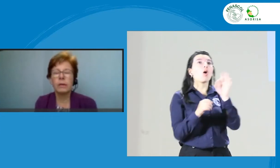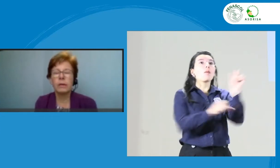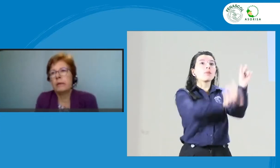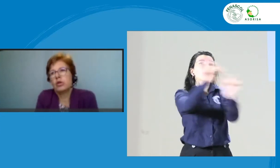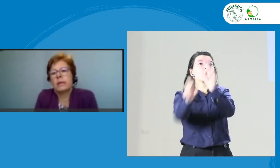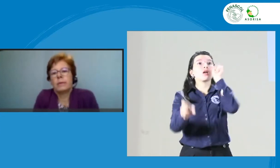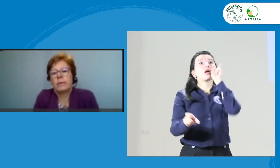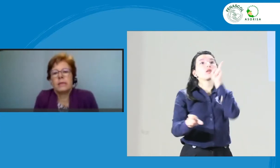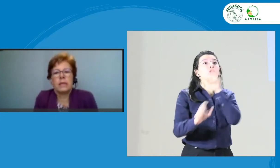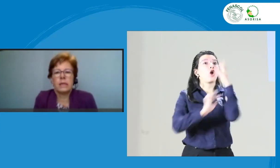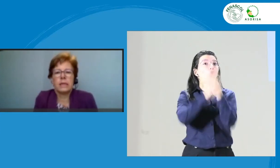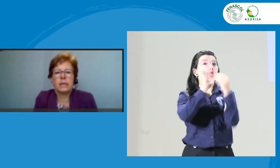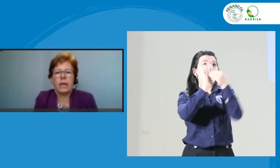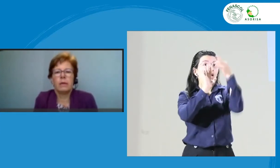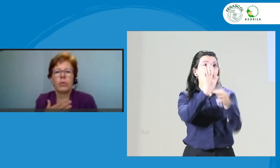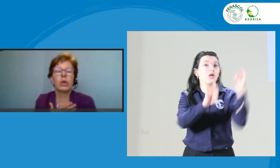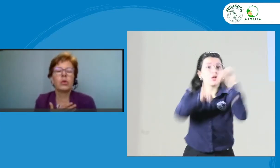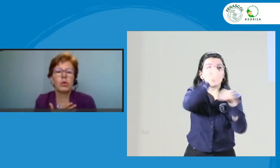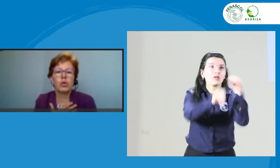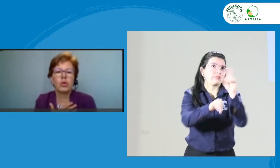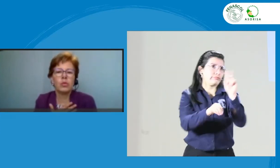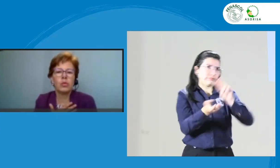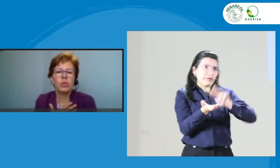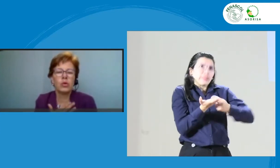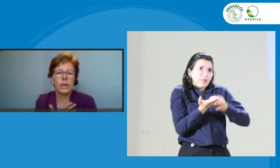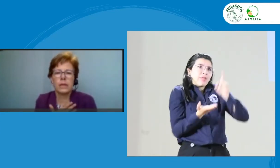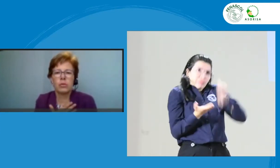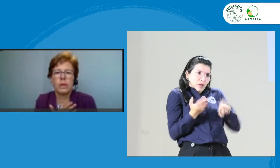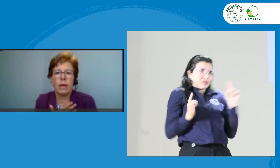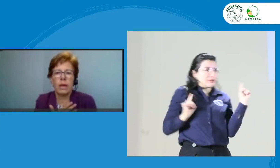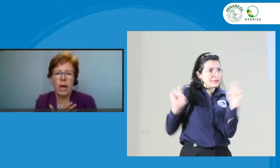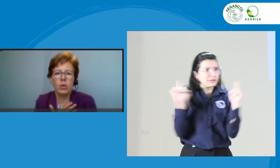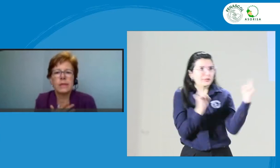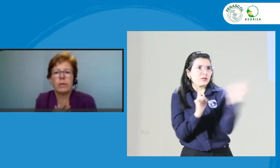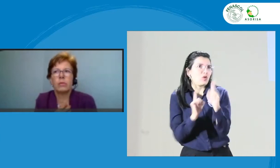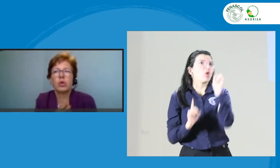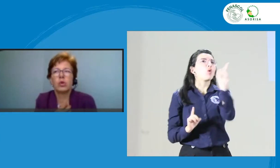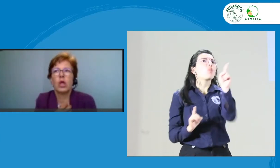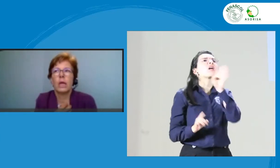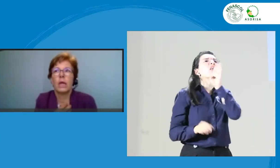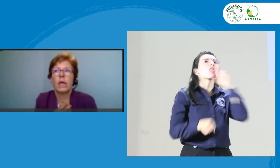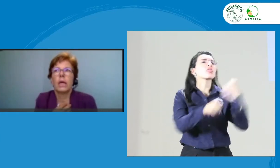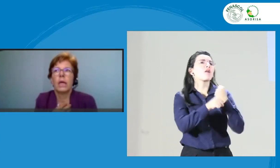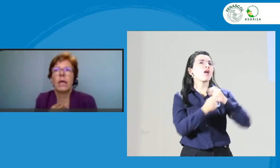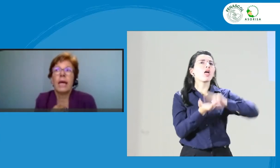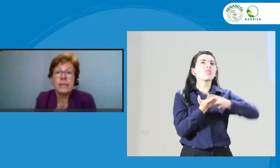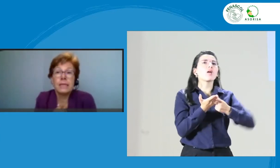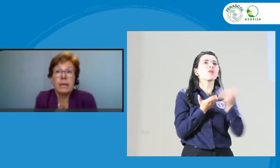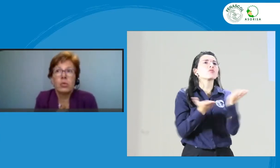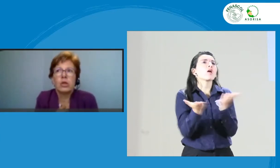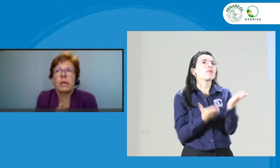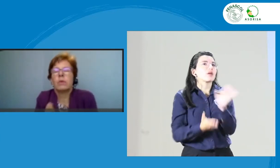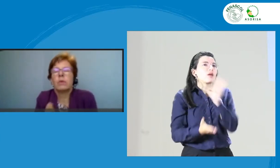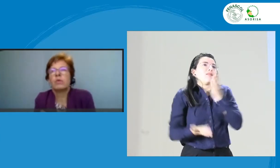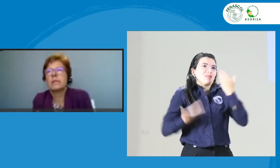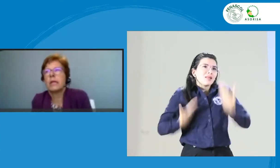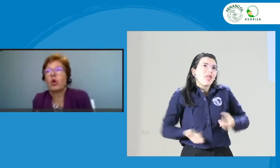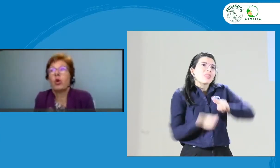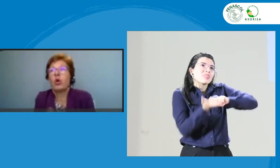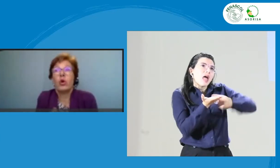Los intérpretes tienen que estar ahí, porque nosotros somos los que hacemos el trabajo y sabemos qué hacemos, qué debemos hacer o qué no, qué